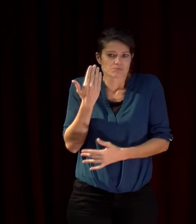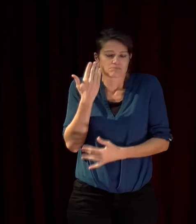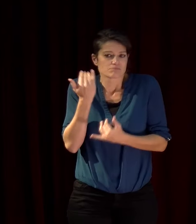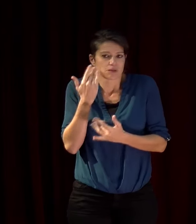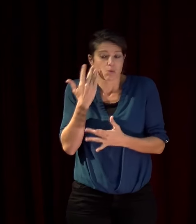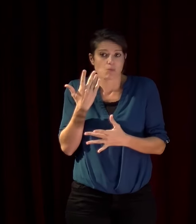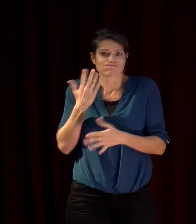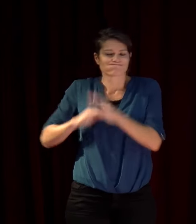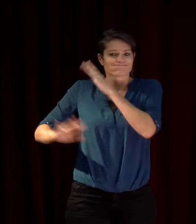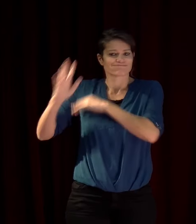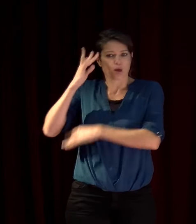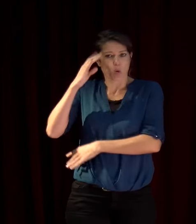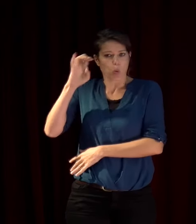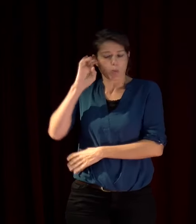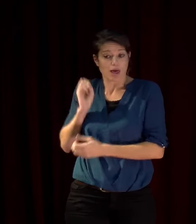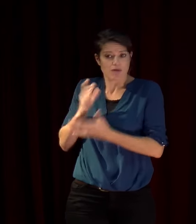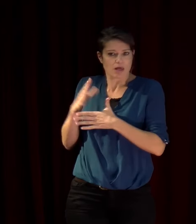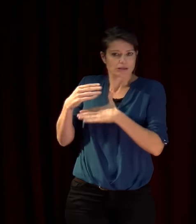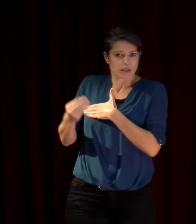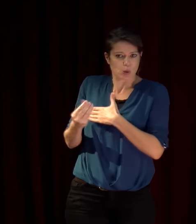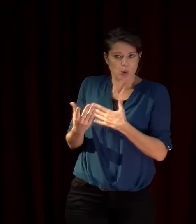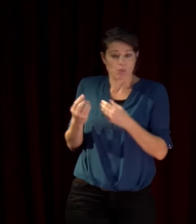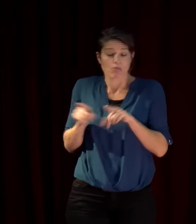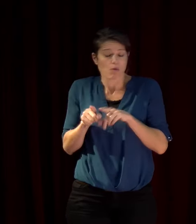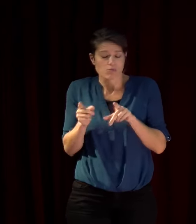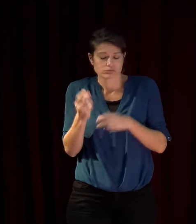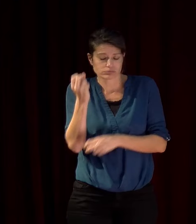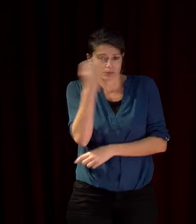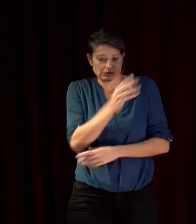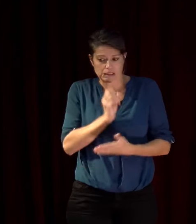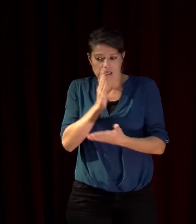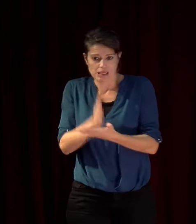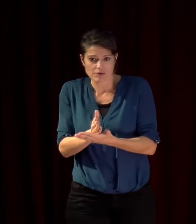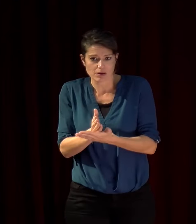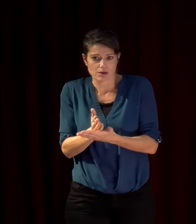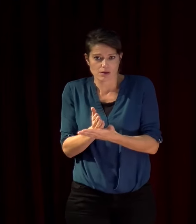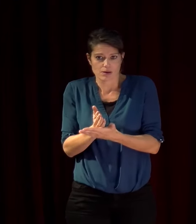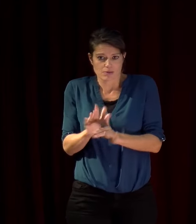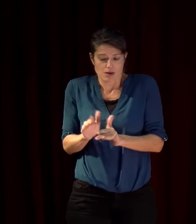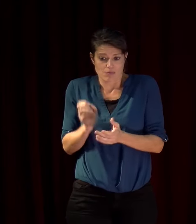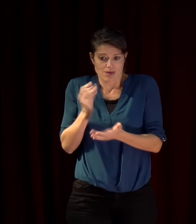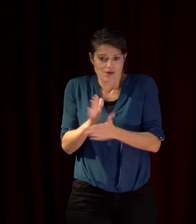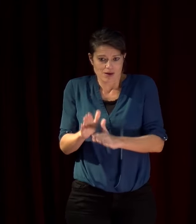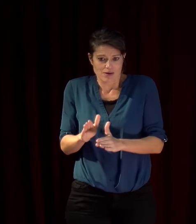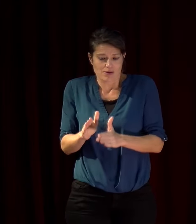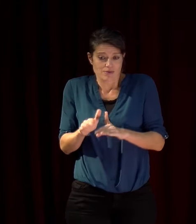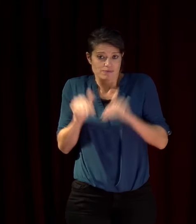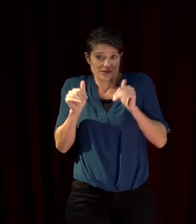intervention extérieure comme les Américains est-ce que vous pensez pas qu'on aurait facilement trouvé une solution